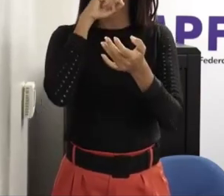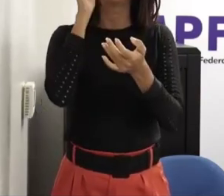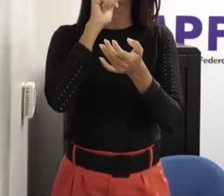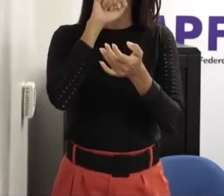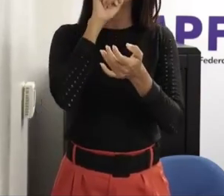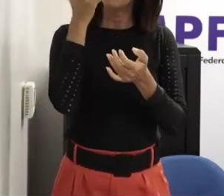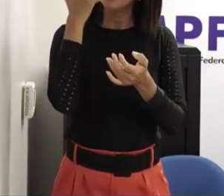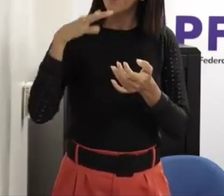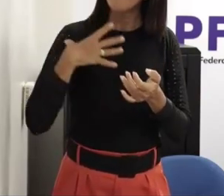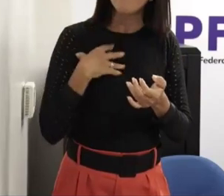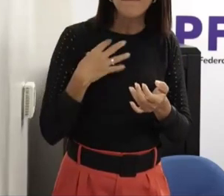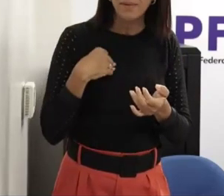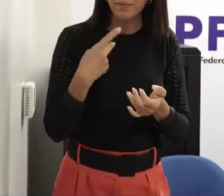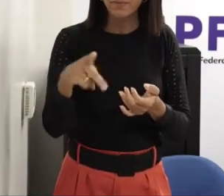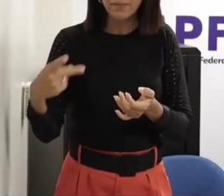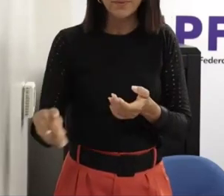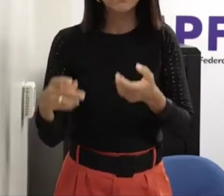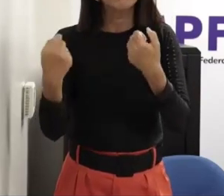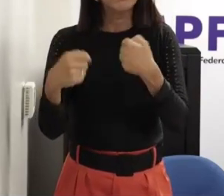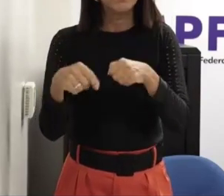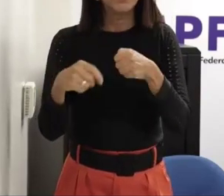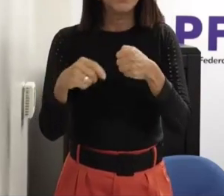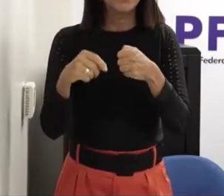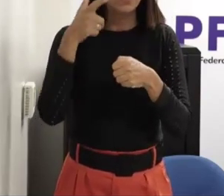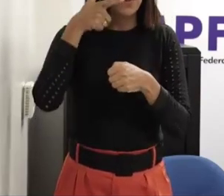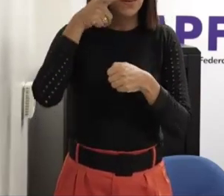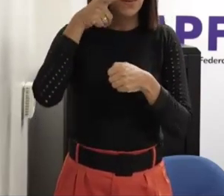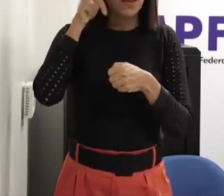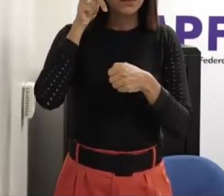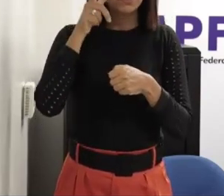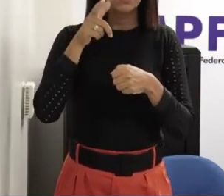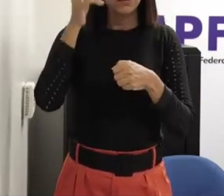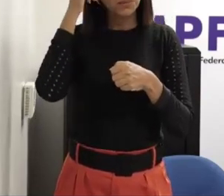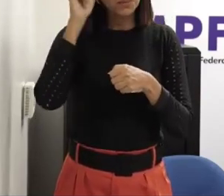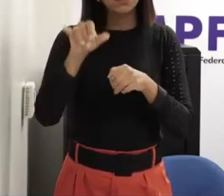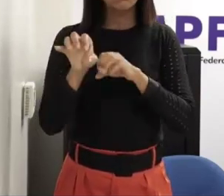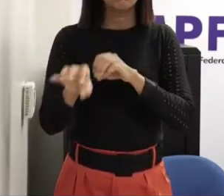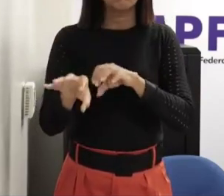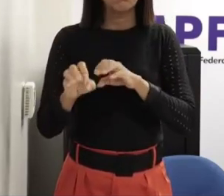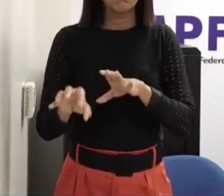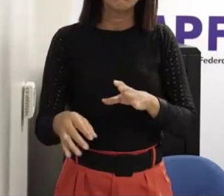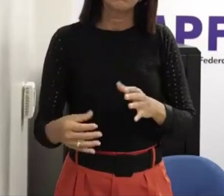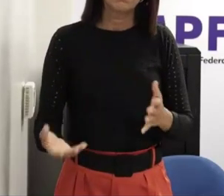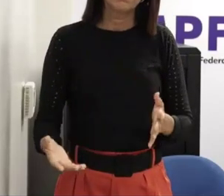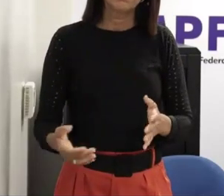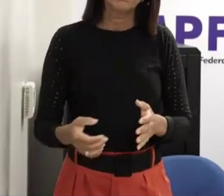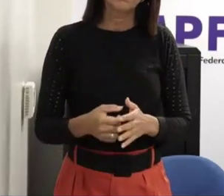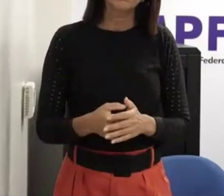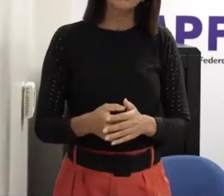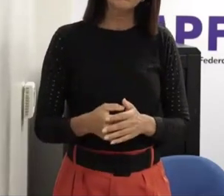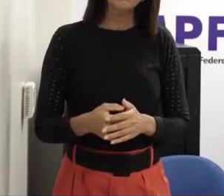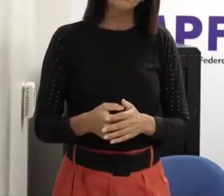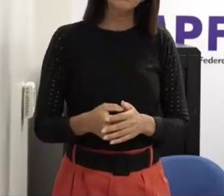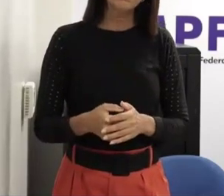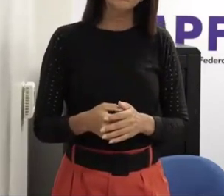dos pais eu falo até dos adultos em geral e das crianças e também uma intervenção